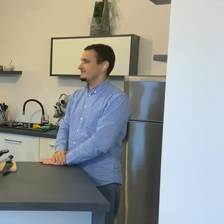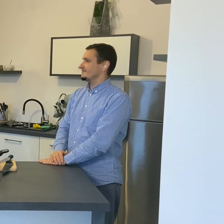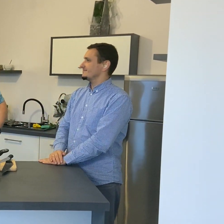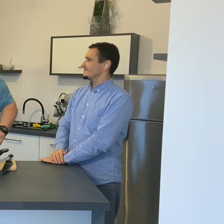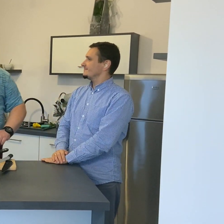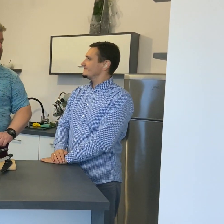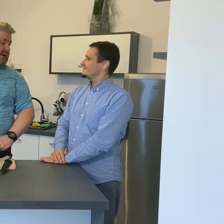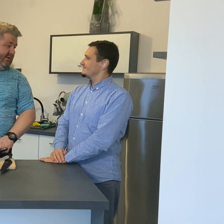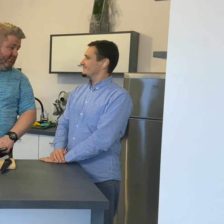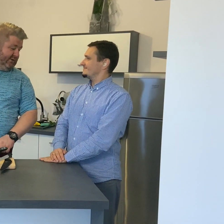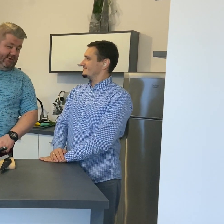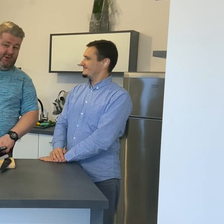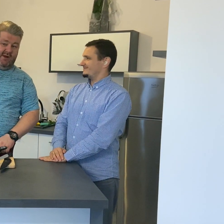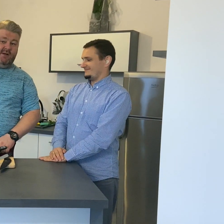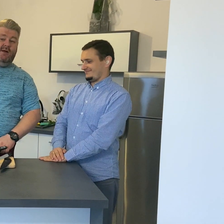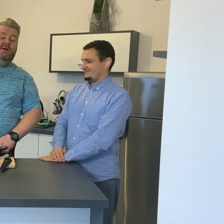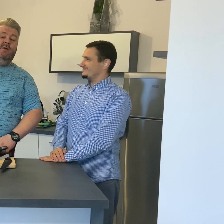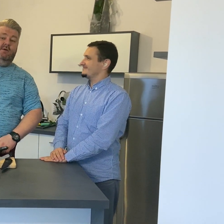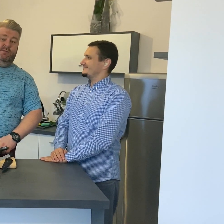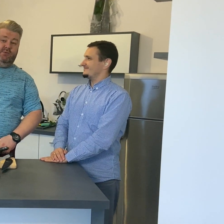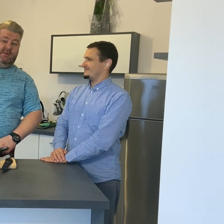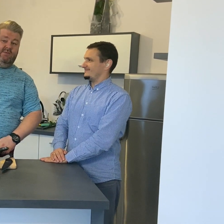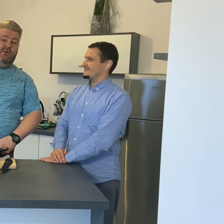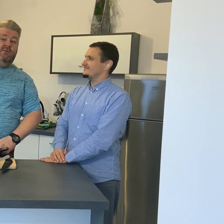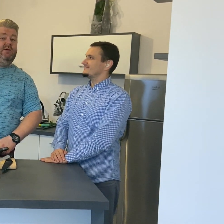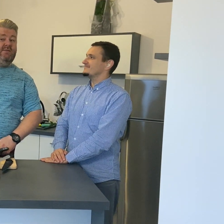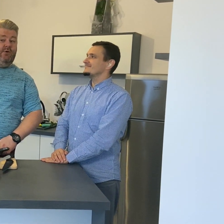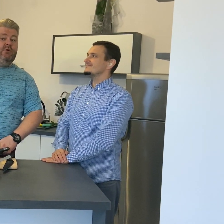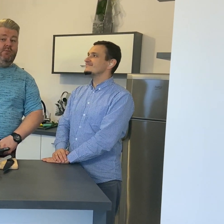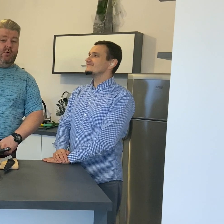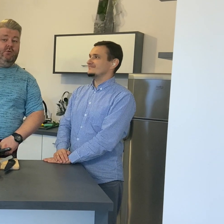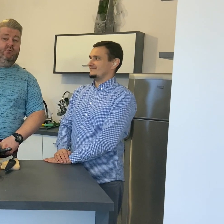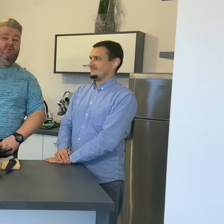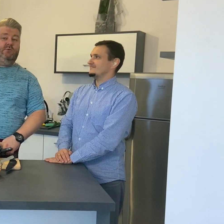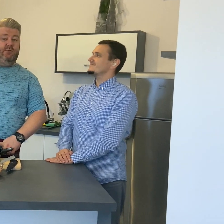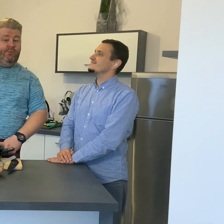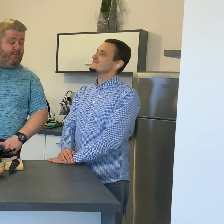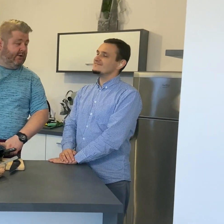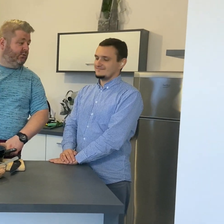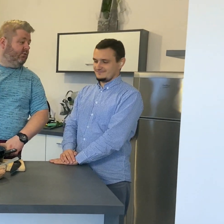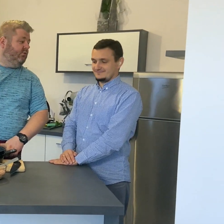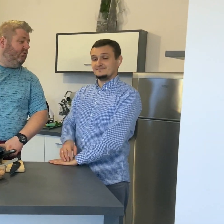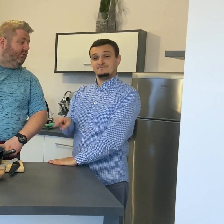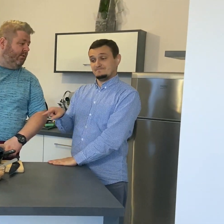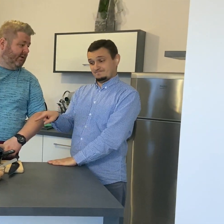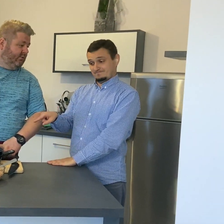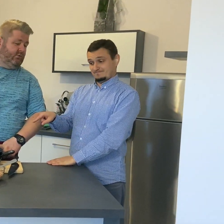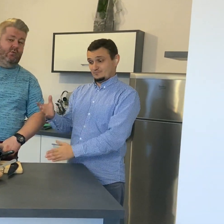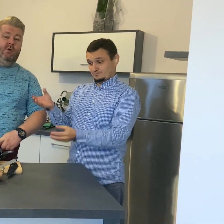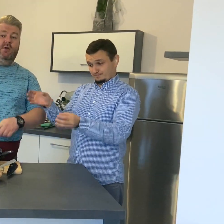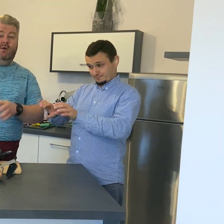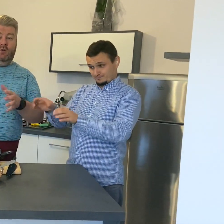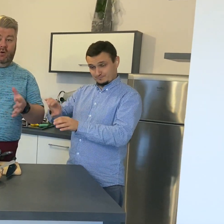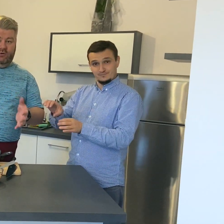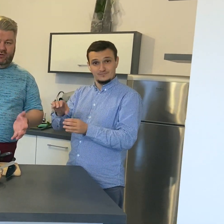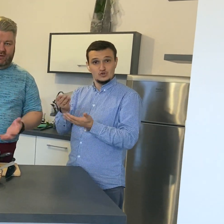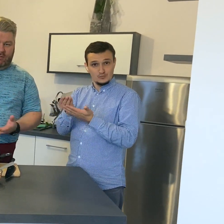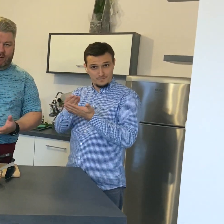Przelałem śmietanę do garnka i postawię ją na wolnym ogniu, żeby się pomalutku, pomalutku ogrzewała.